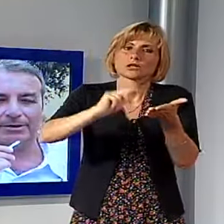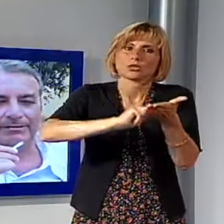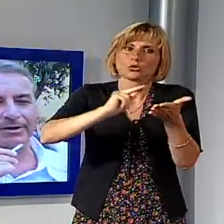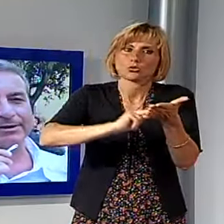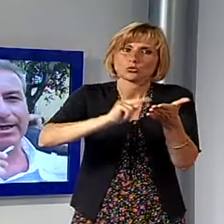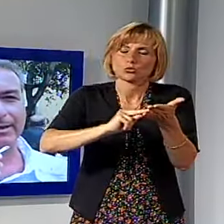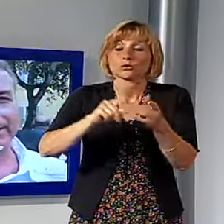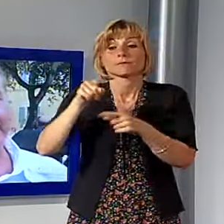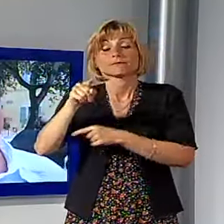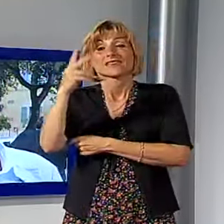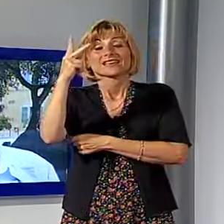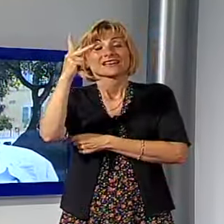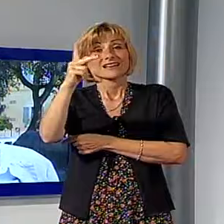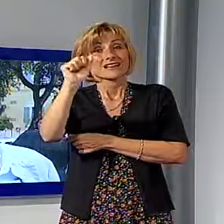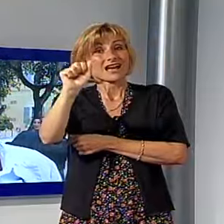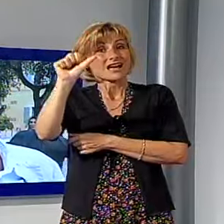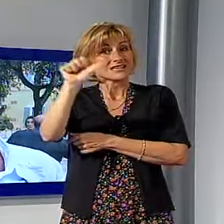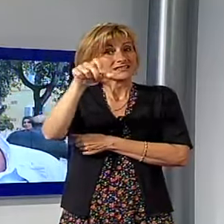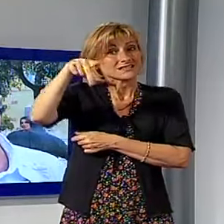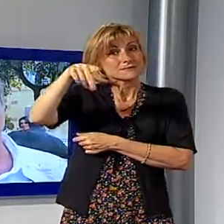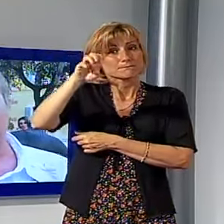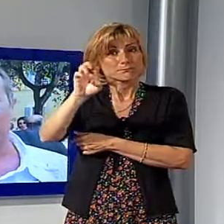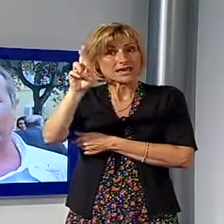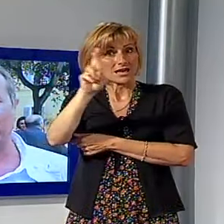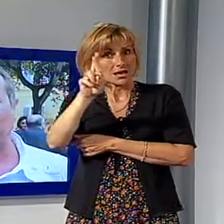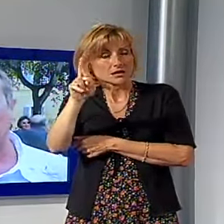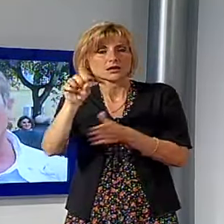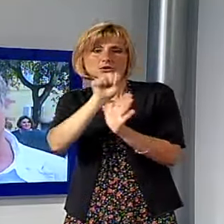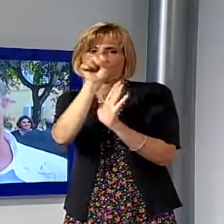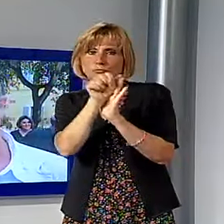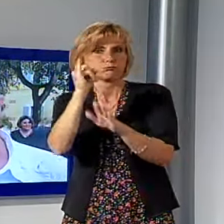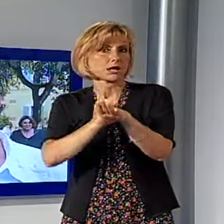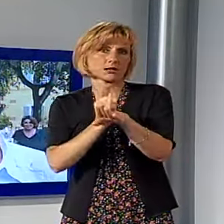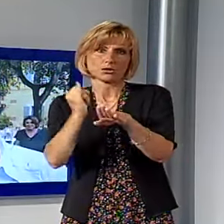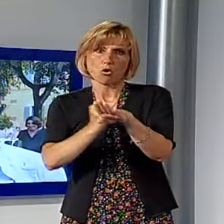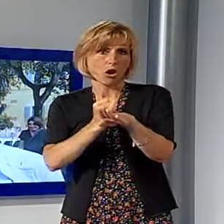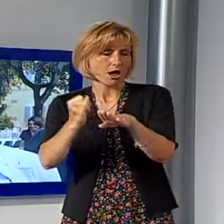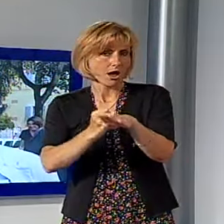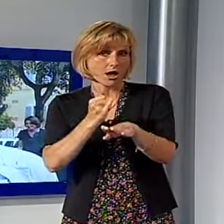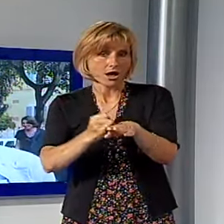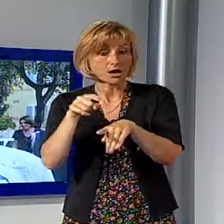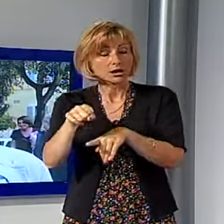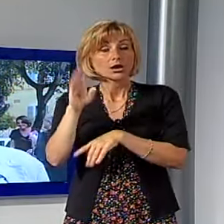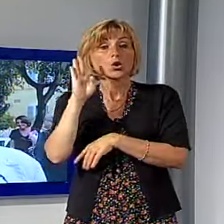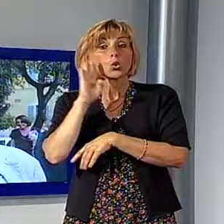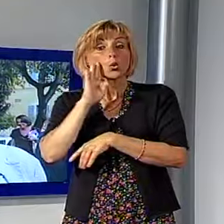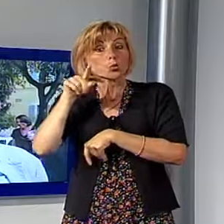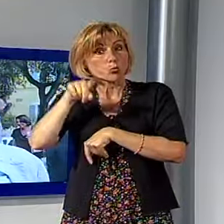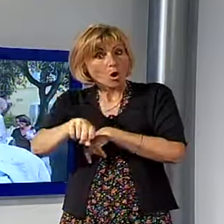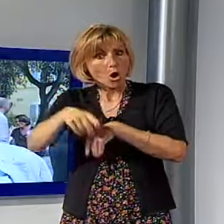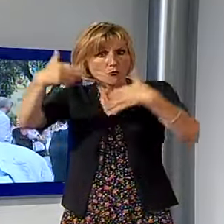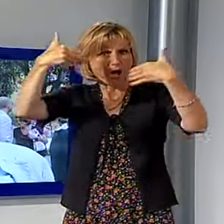Va detto che la storia di Casper è una storia molto particolare perché abbiamo un uomo che è stato letteralmente